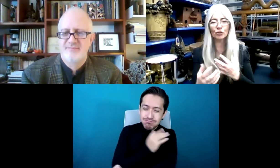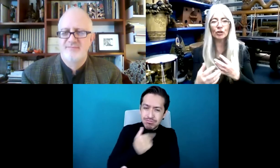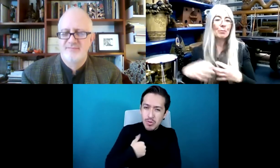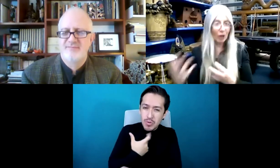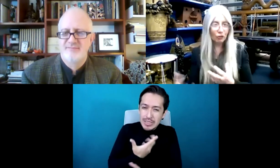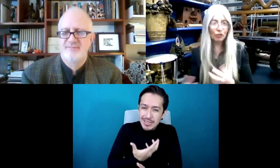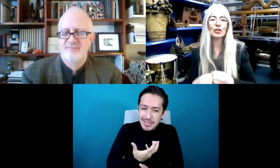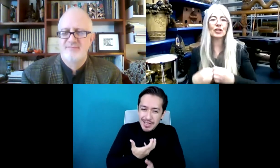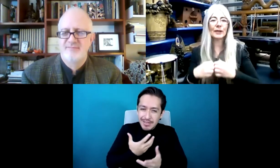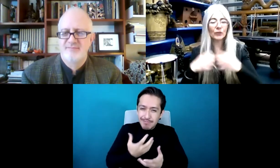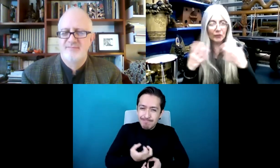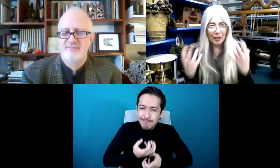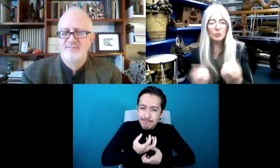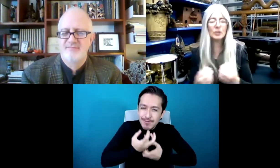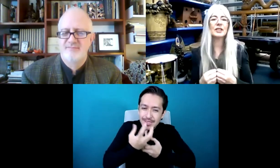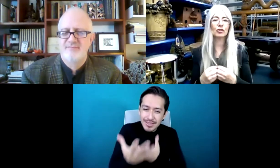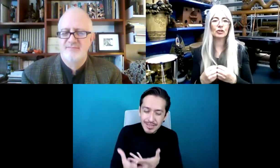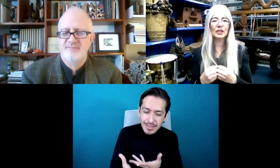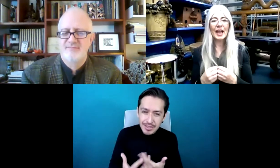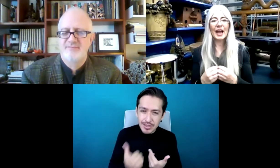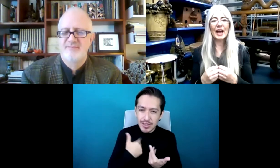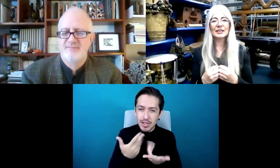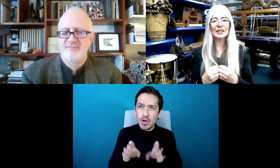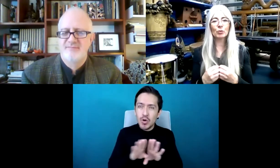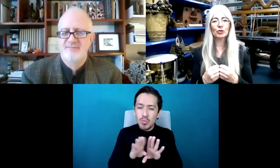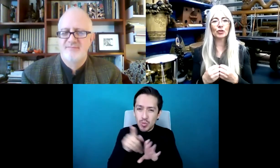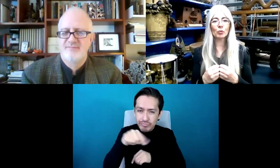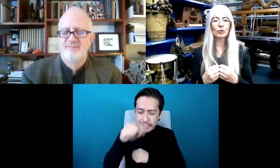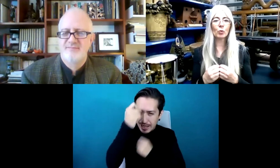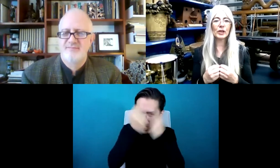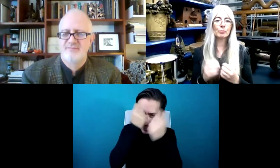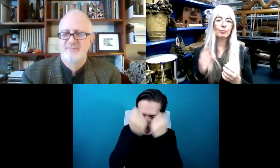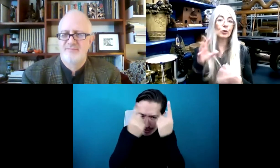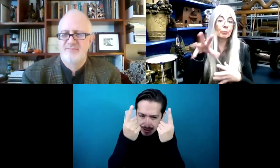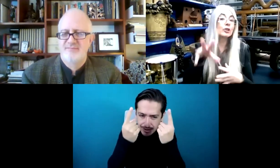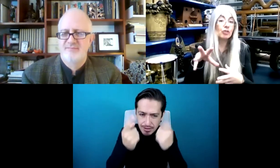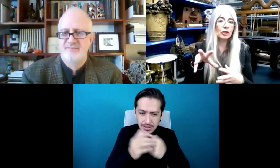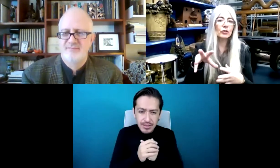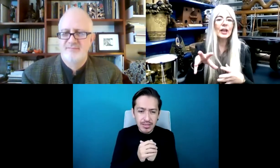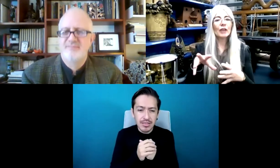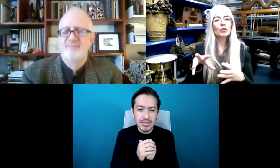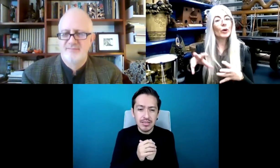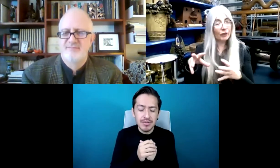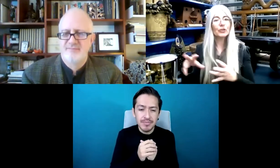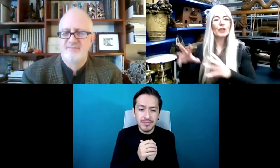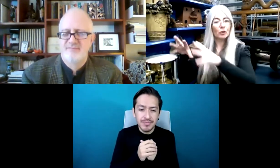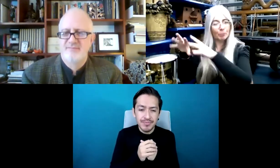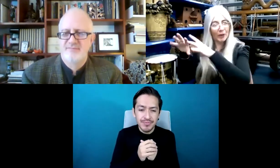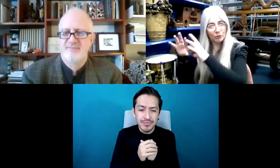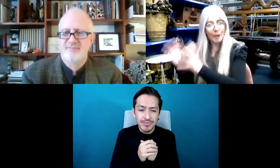persona y su pasión por la percusión y por la creación del sonido. Y fue una forma